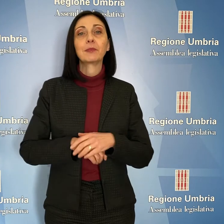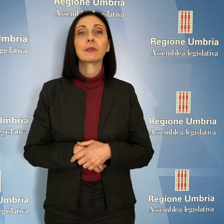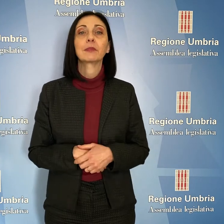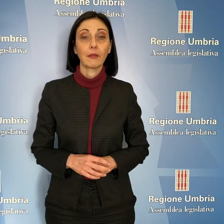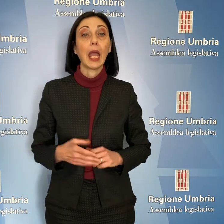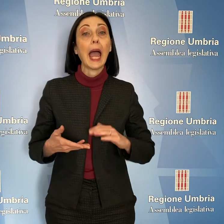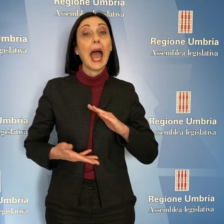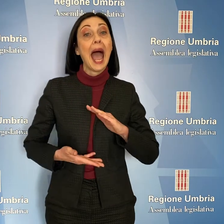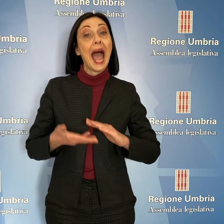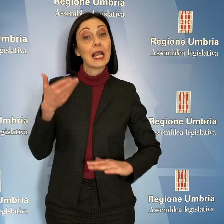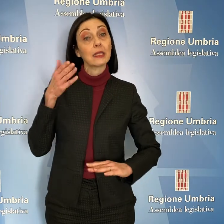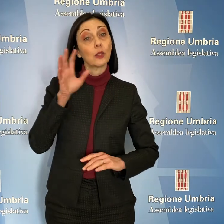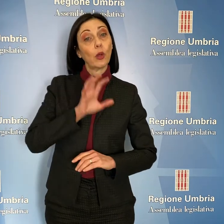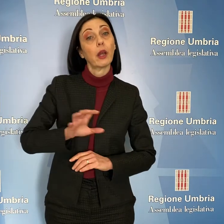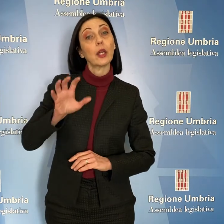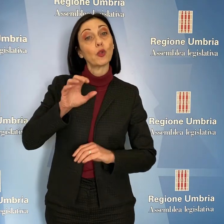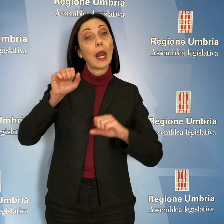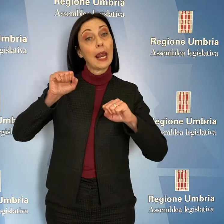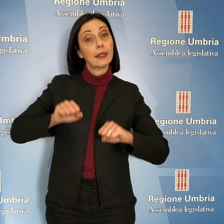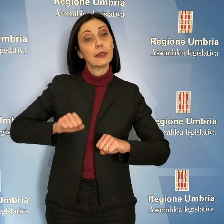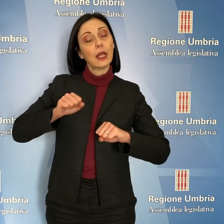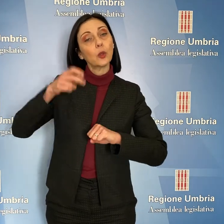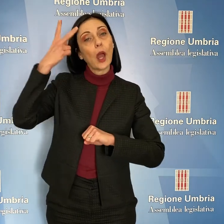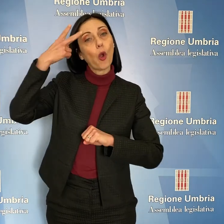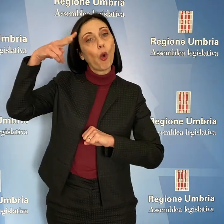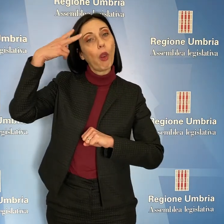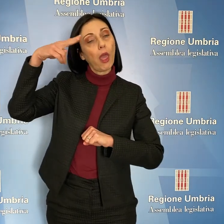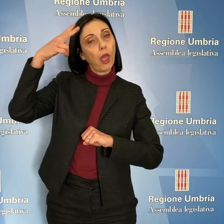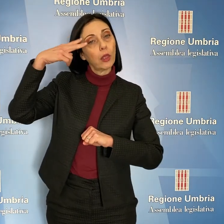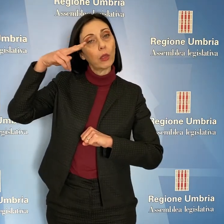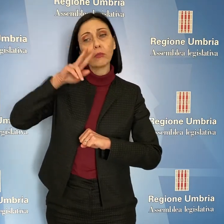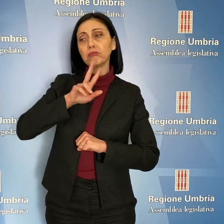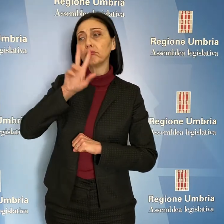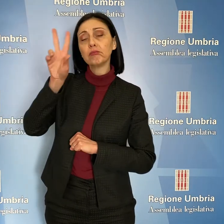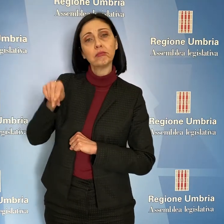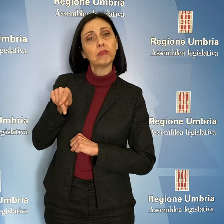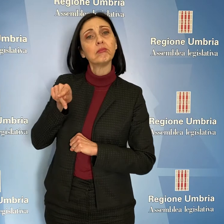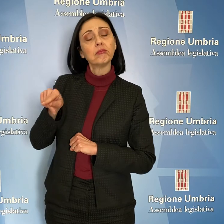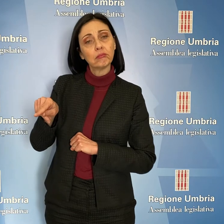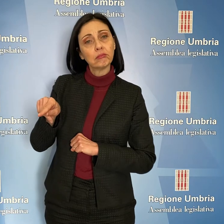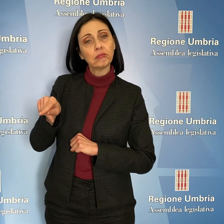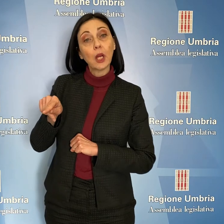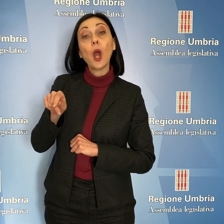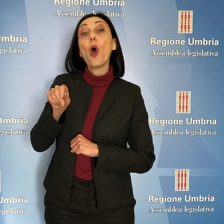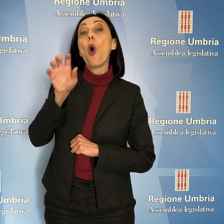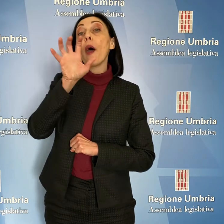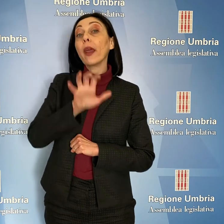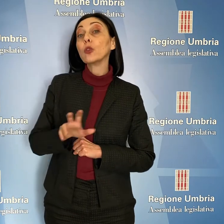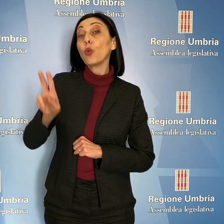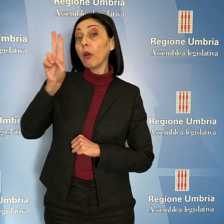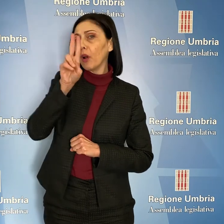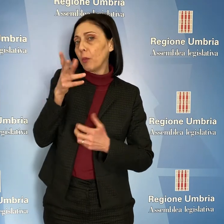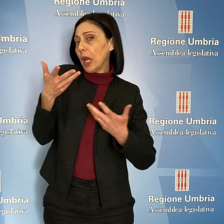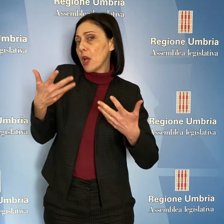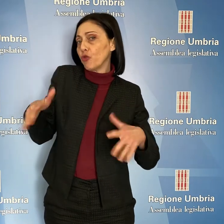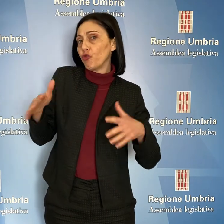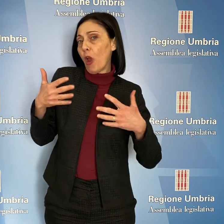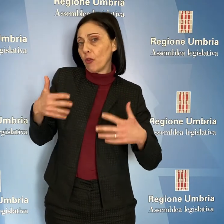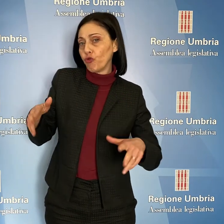L'assessore regionale alla sanità Luca Coletto ha risposto evidenziando che la regione Umbria partecipa allo studio